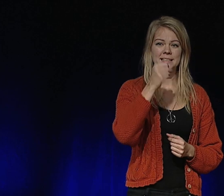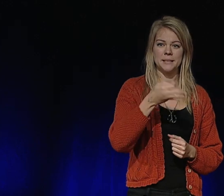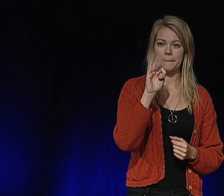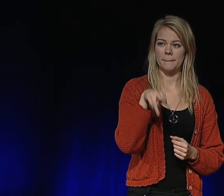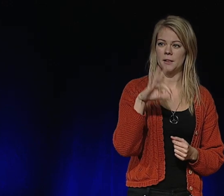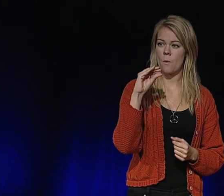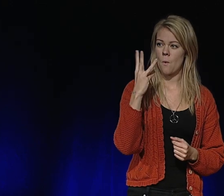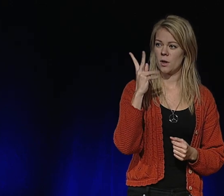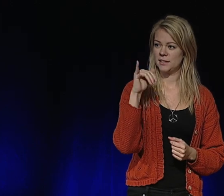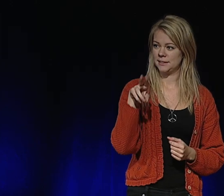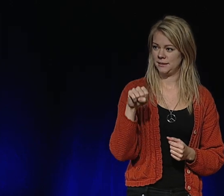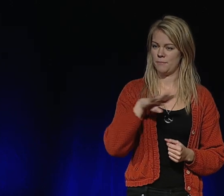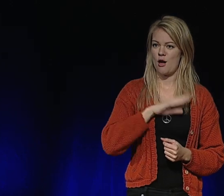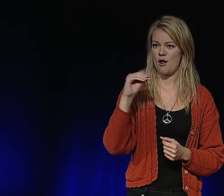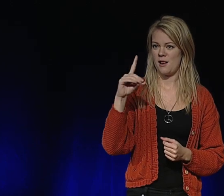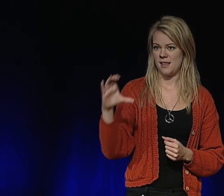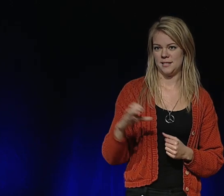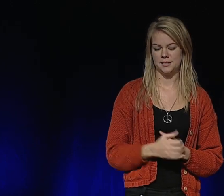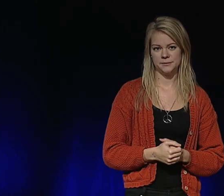Stephen Hawking har ALS.